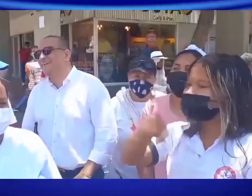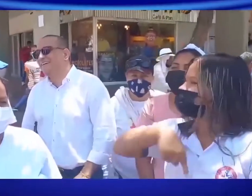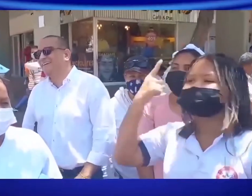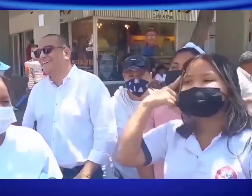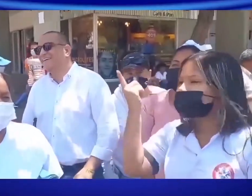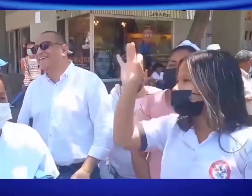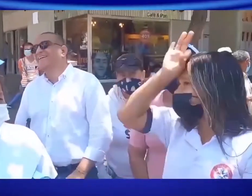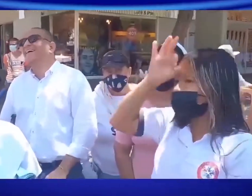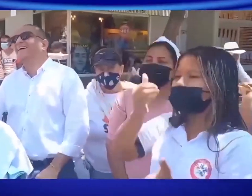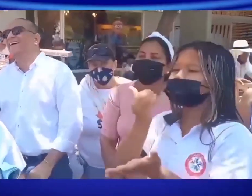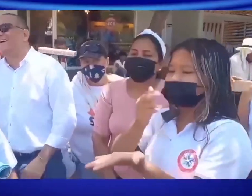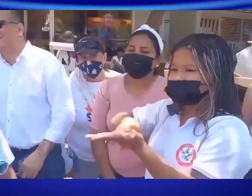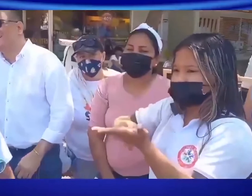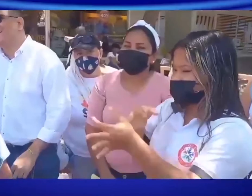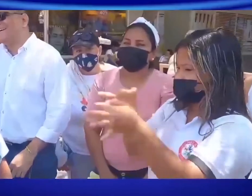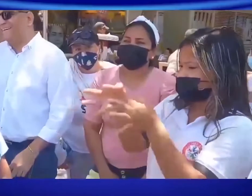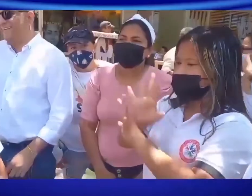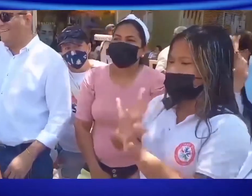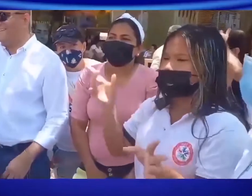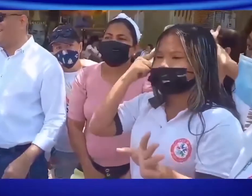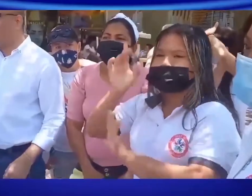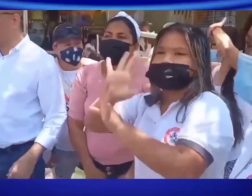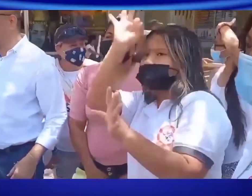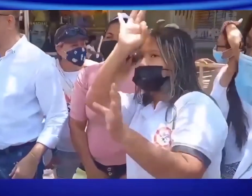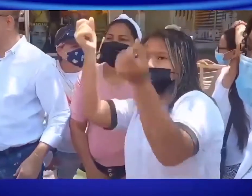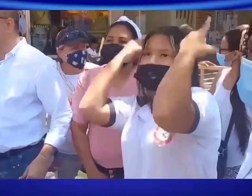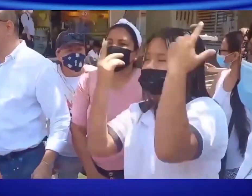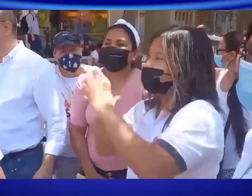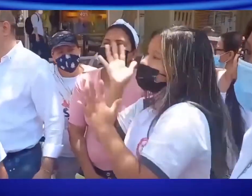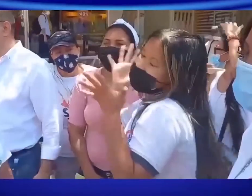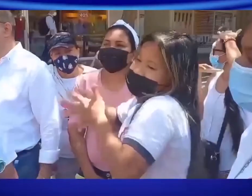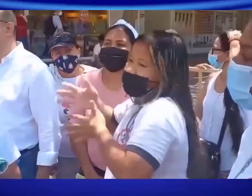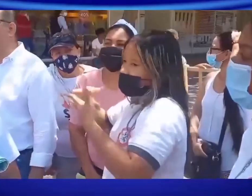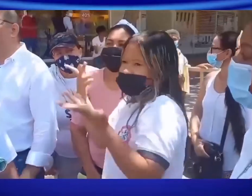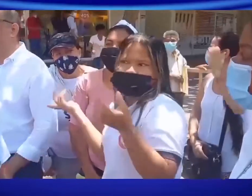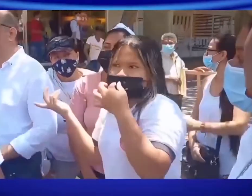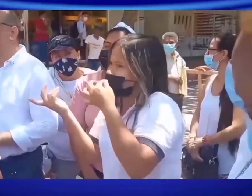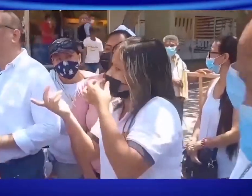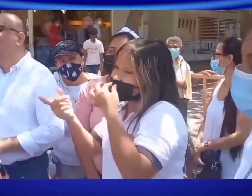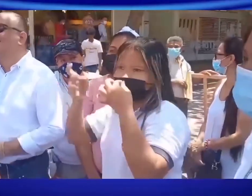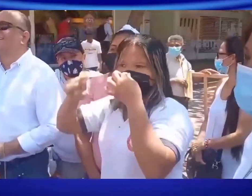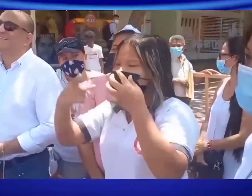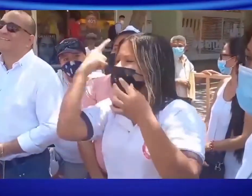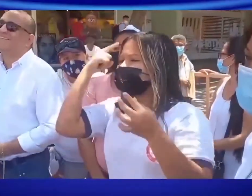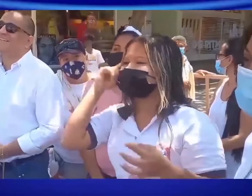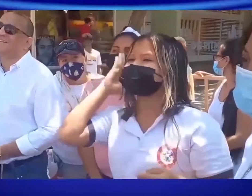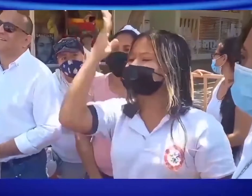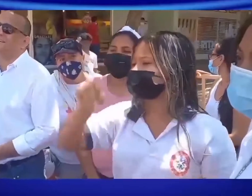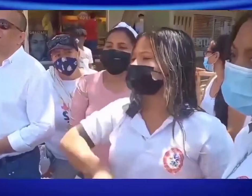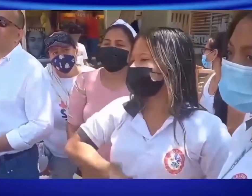español, entonces si el intérprete no está, el español tampoco está, el docente no lo puede explicar. Y piense usted en el futuro de nosotros. Si nosotros no tenemos esta capacitación ahora,